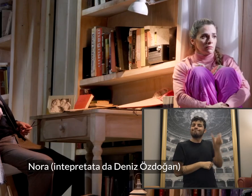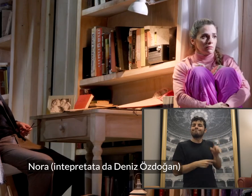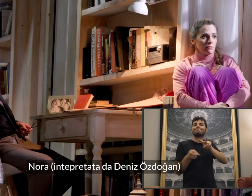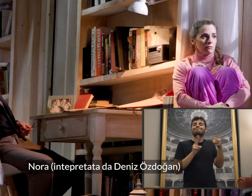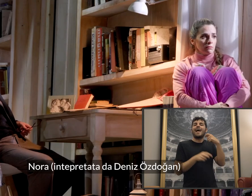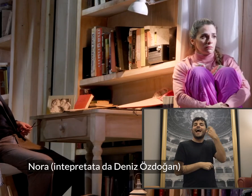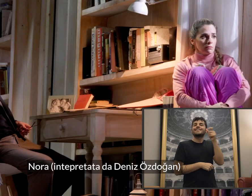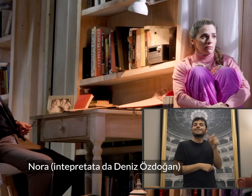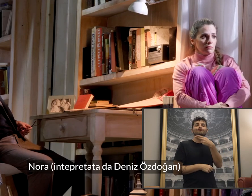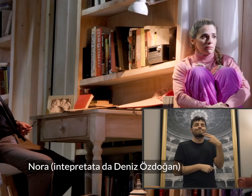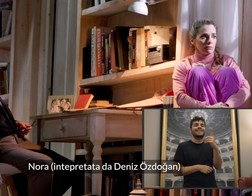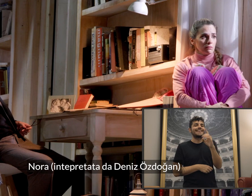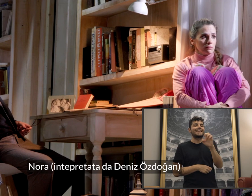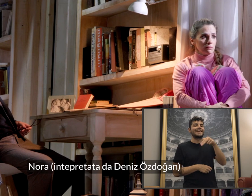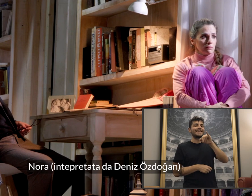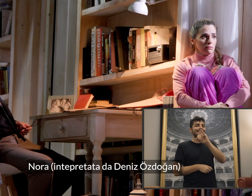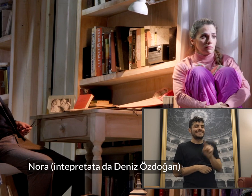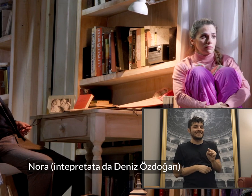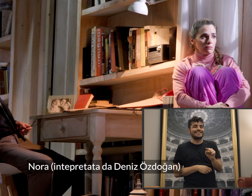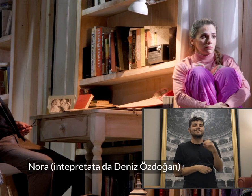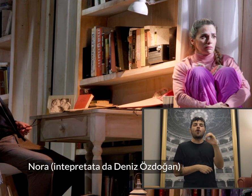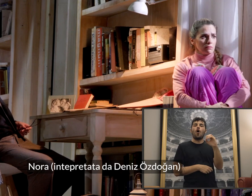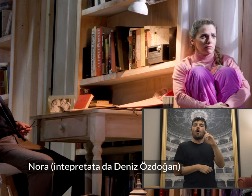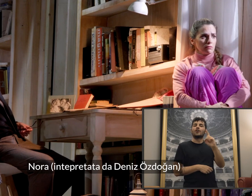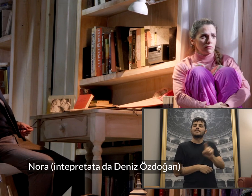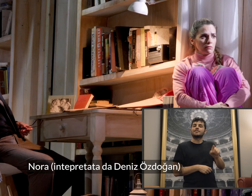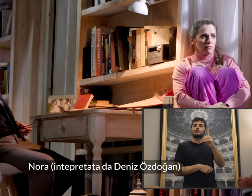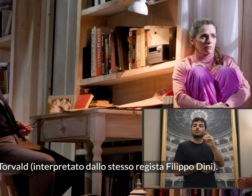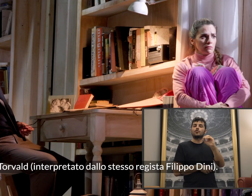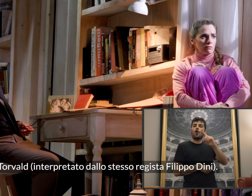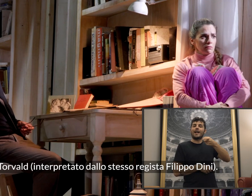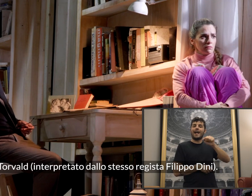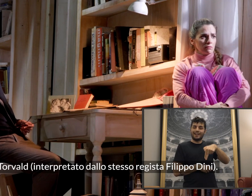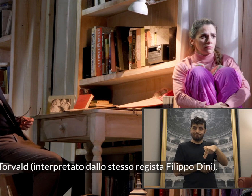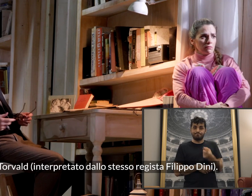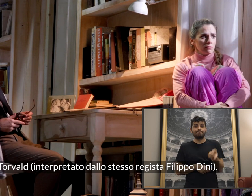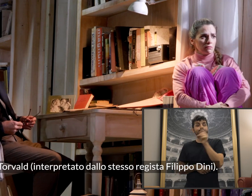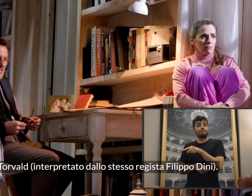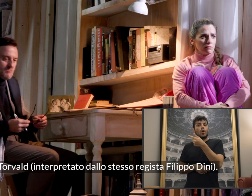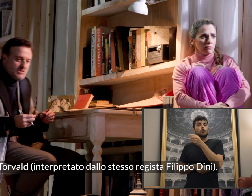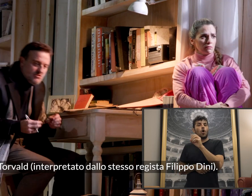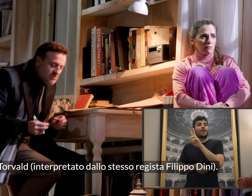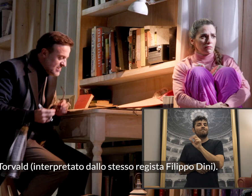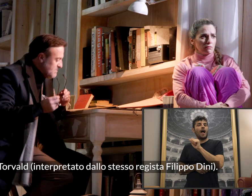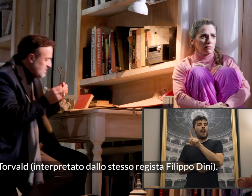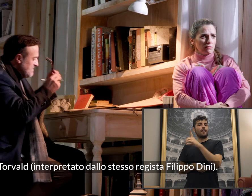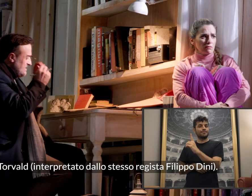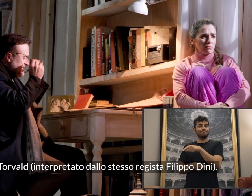interpretata da Dennis Ozdogan, e Torvald, interpretato